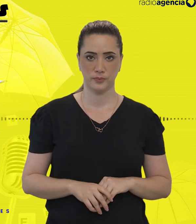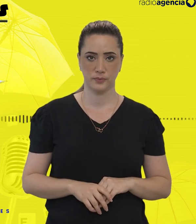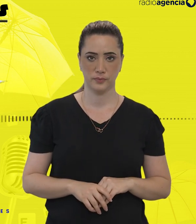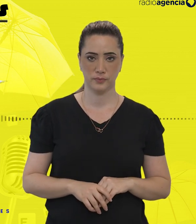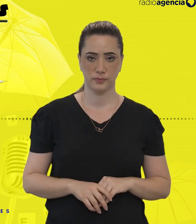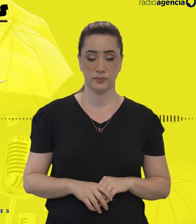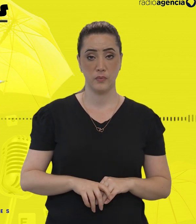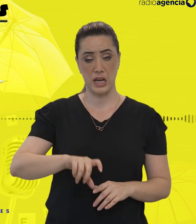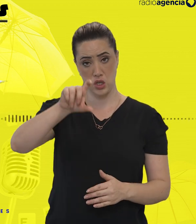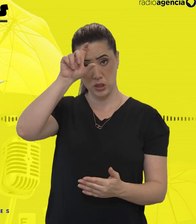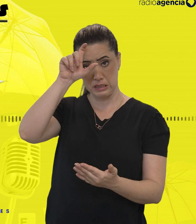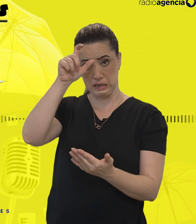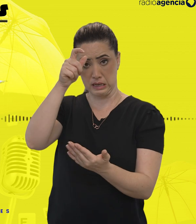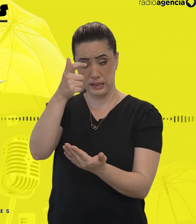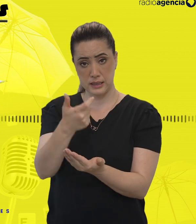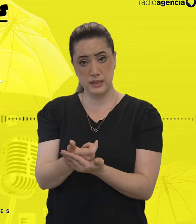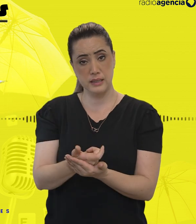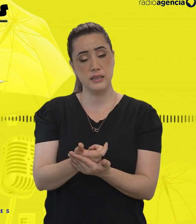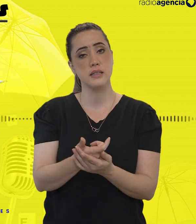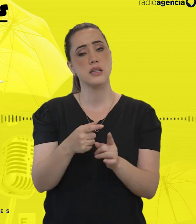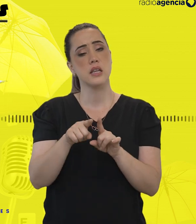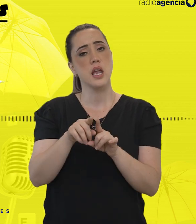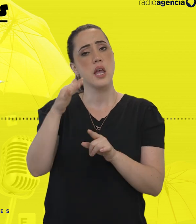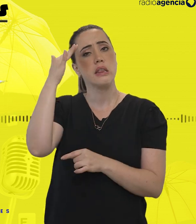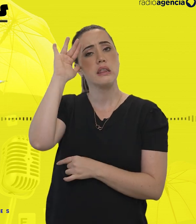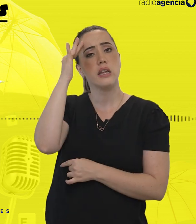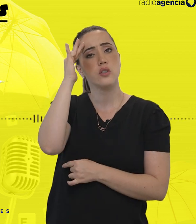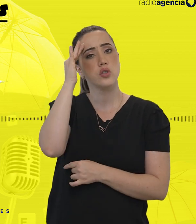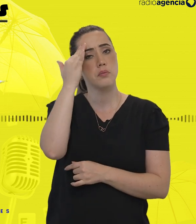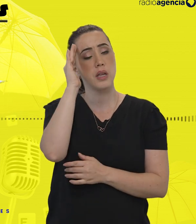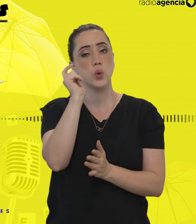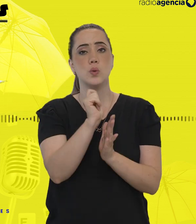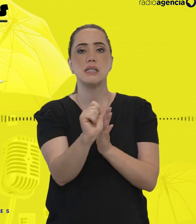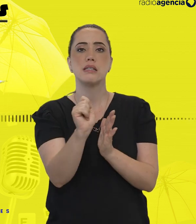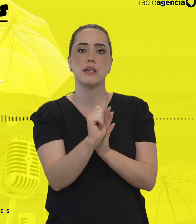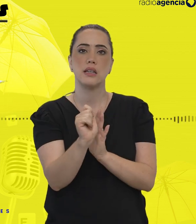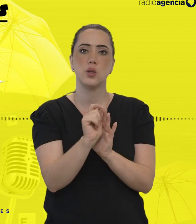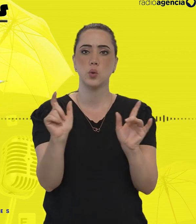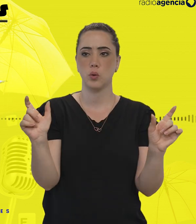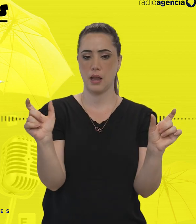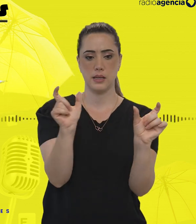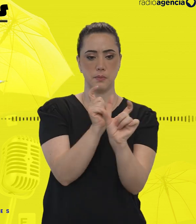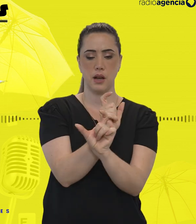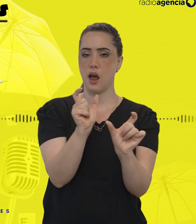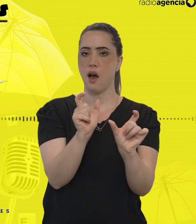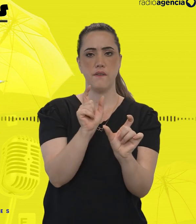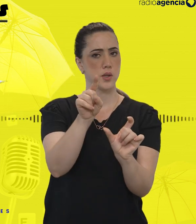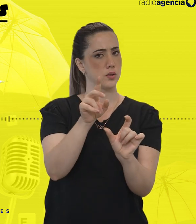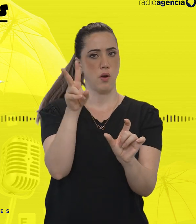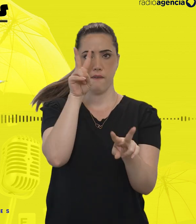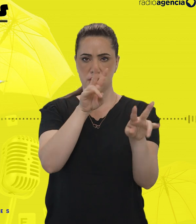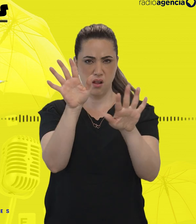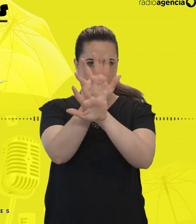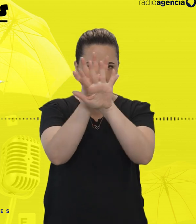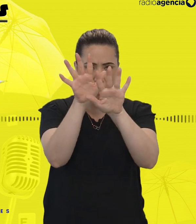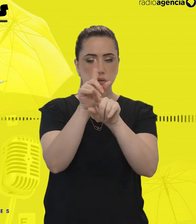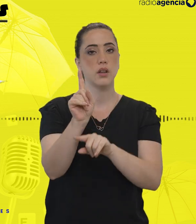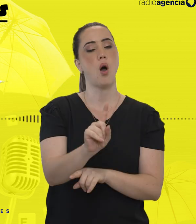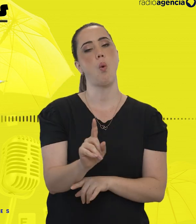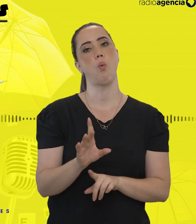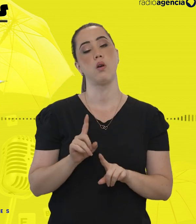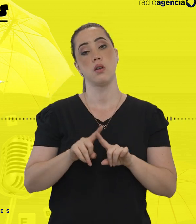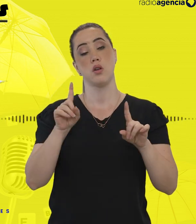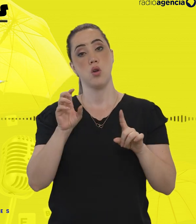A dislexia é um transtorno que afeta a compreensão das palavras escritas. Não é um problema de visão embaralhada, como a síndrome de